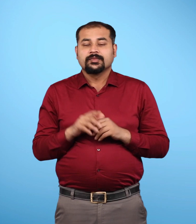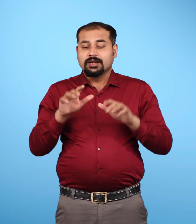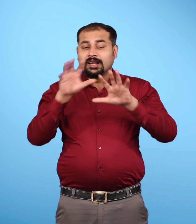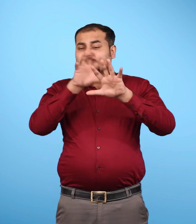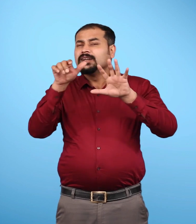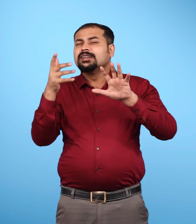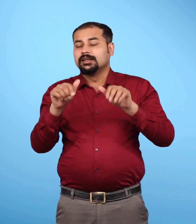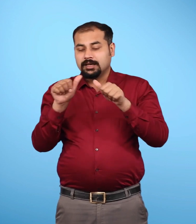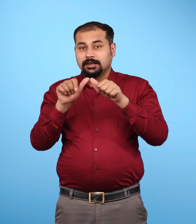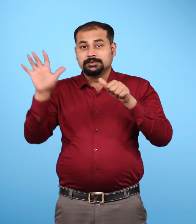एशिया